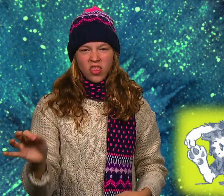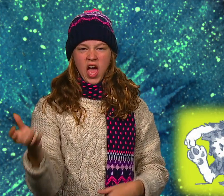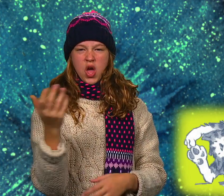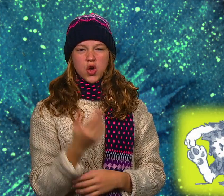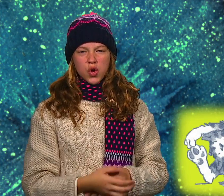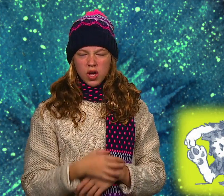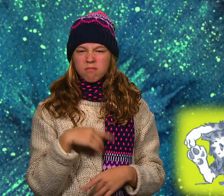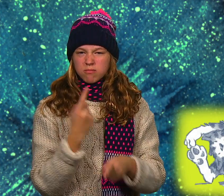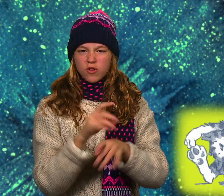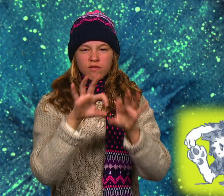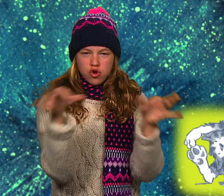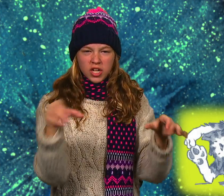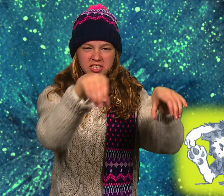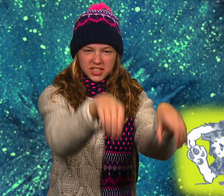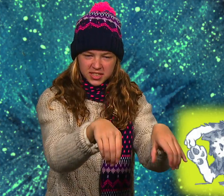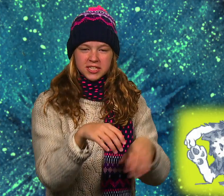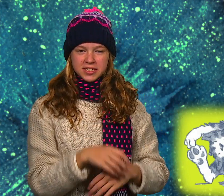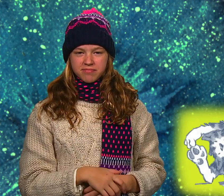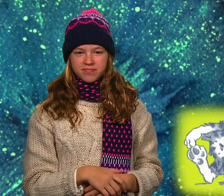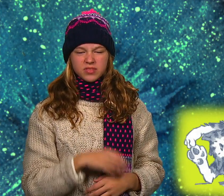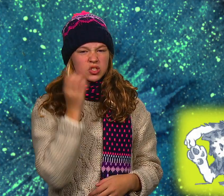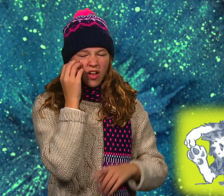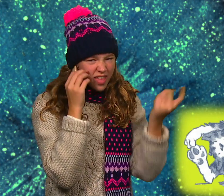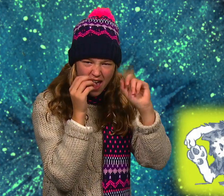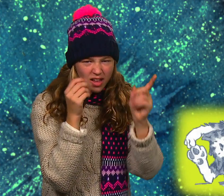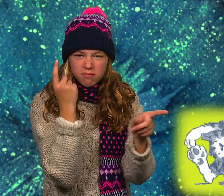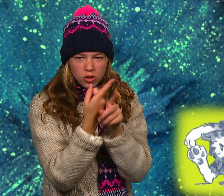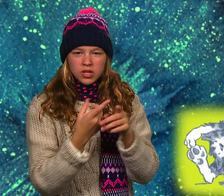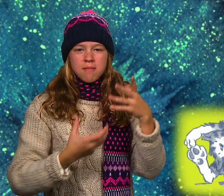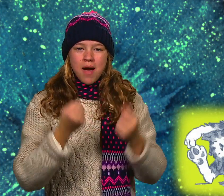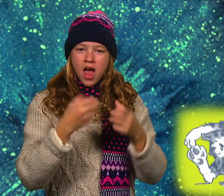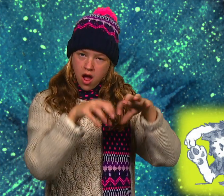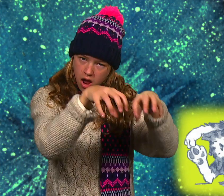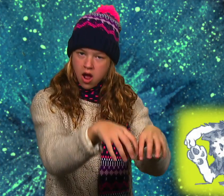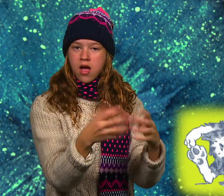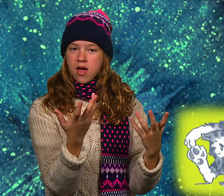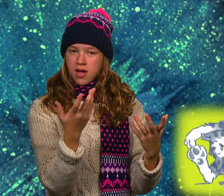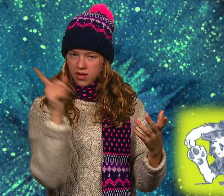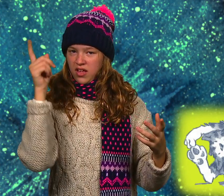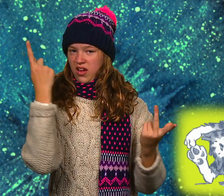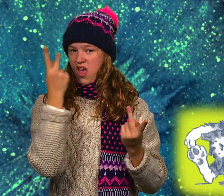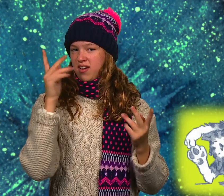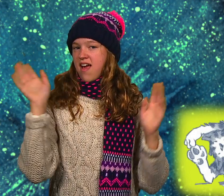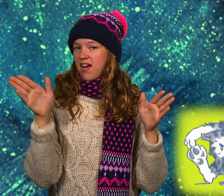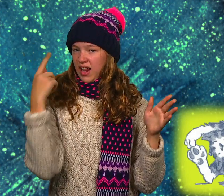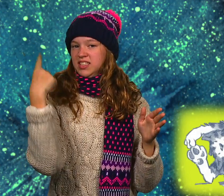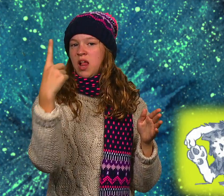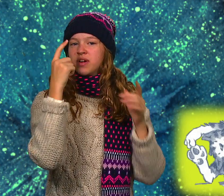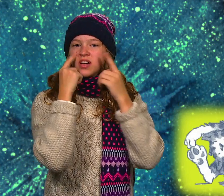eine gute Idee. Wir nehmen eine dicke Wurst. Miau, nein, wir nehmen süße Milch.